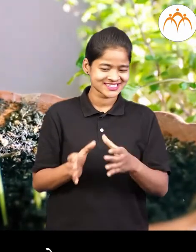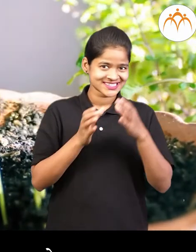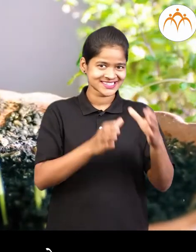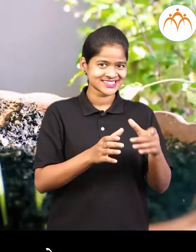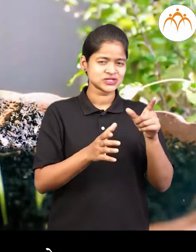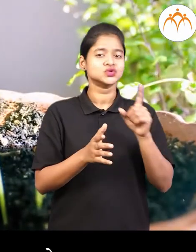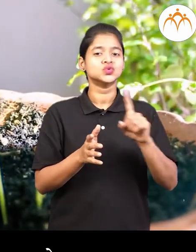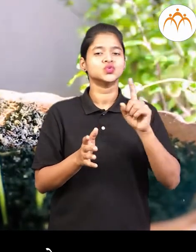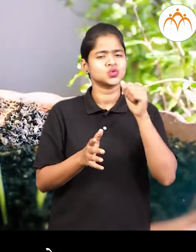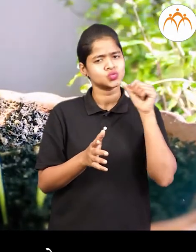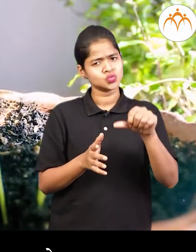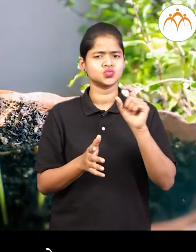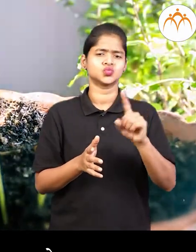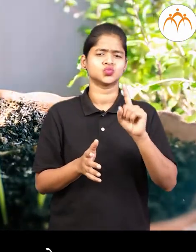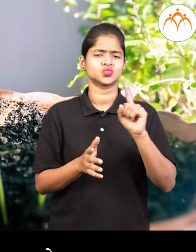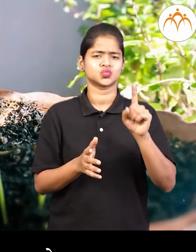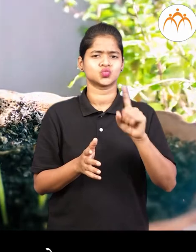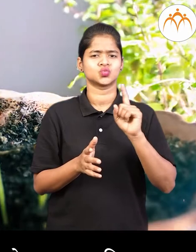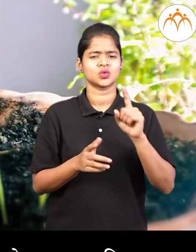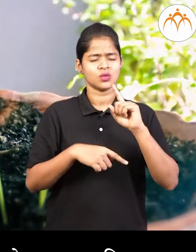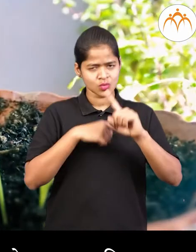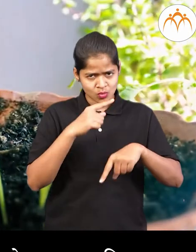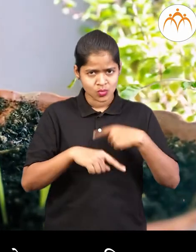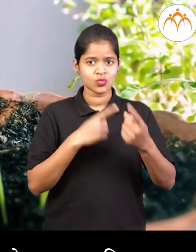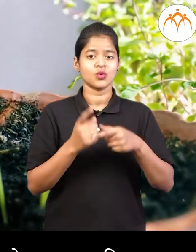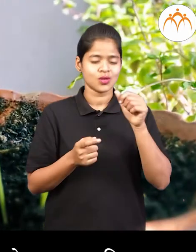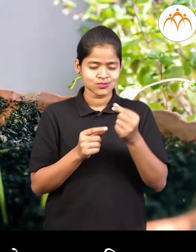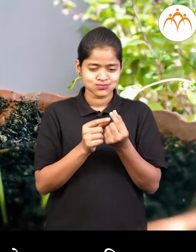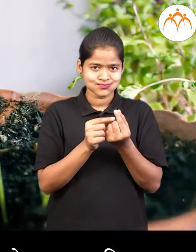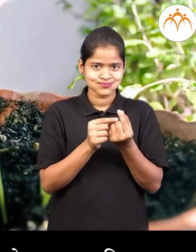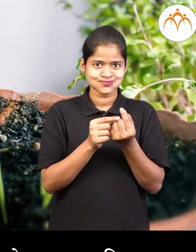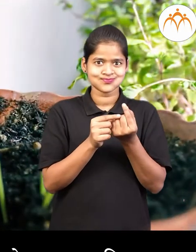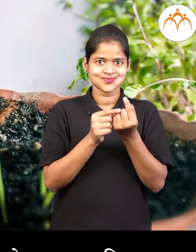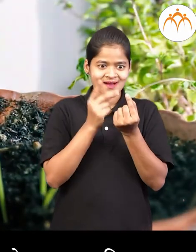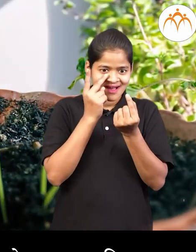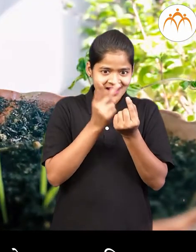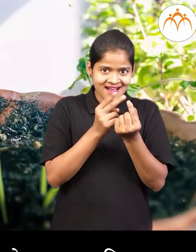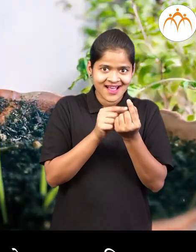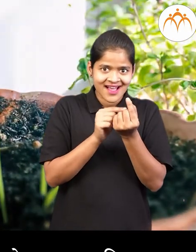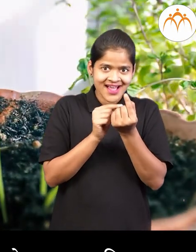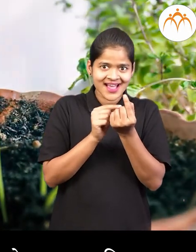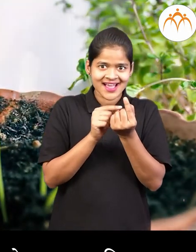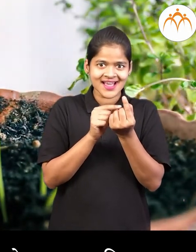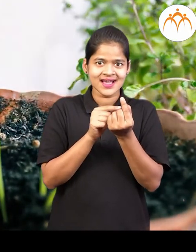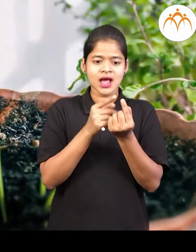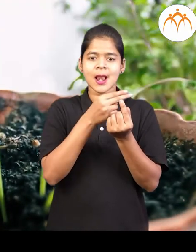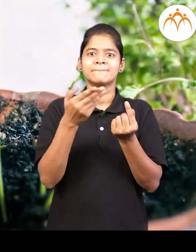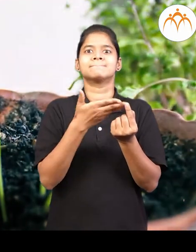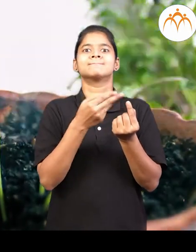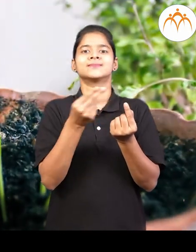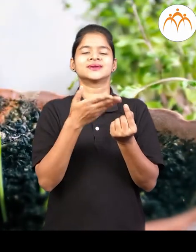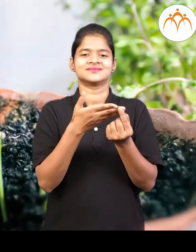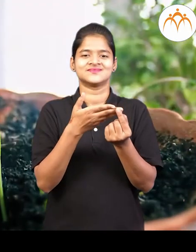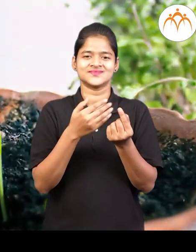दर्रोज प्रतिक त्याला पाणी घालतो दुसरे दिवसी गवाला छोटासा मोड अलेला त्याला दिसला, तो